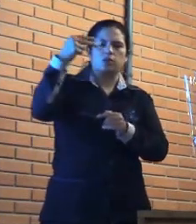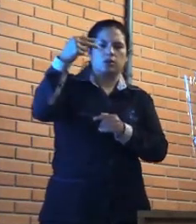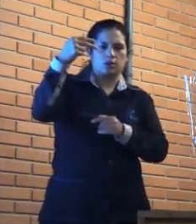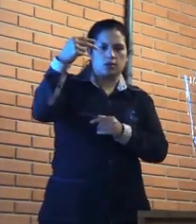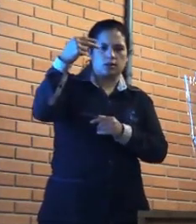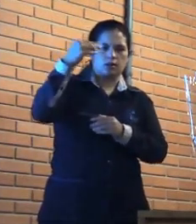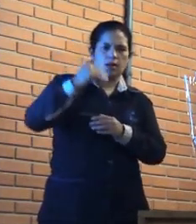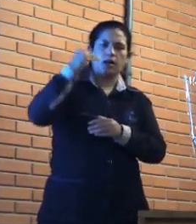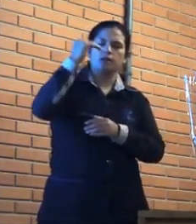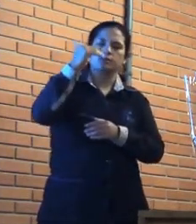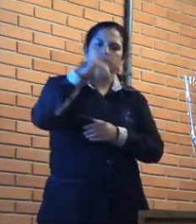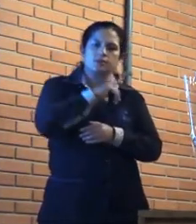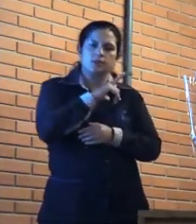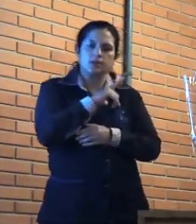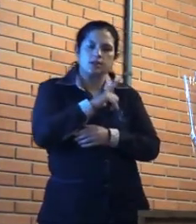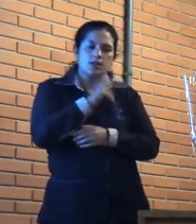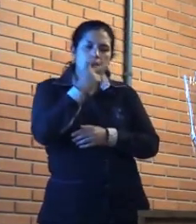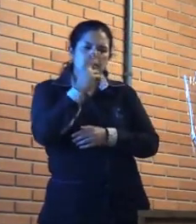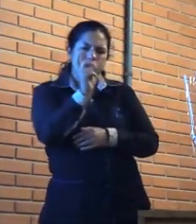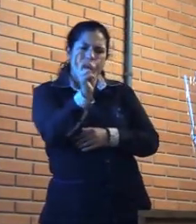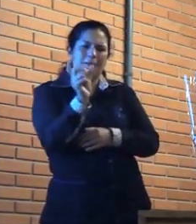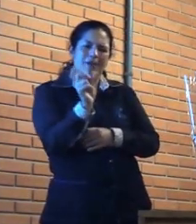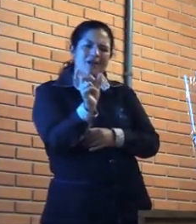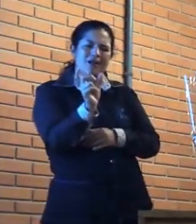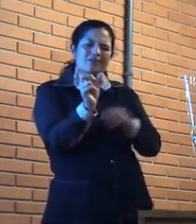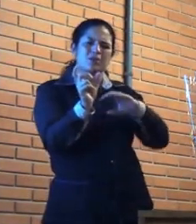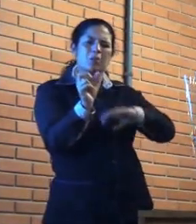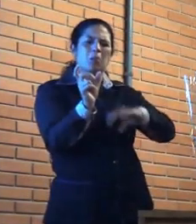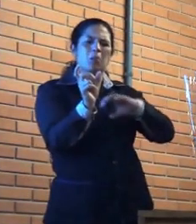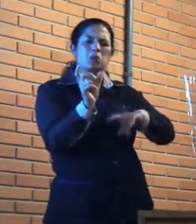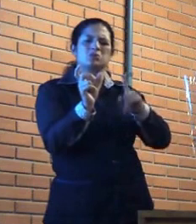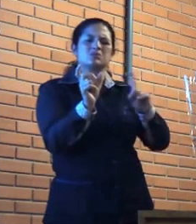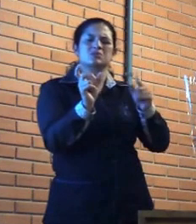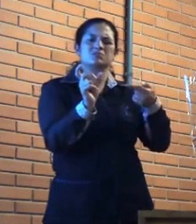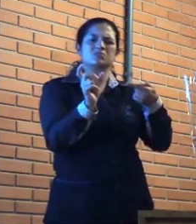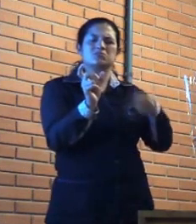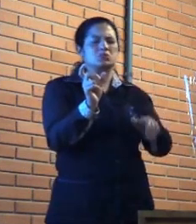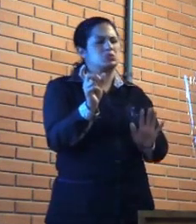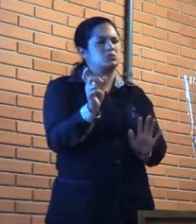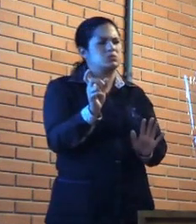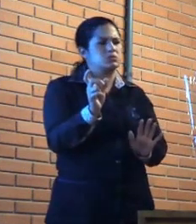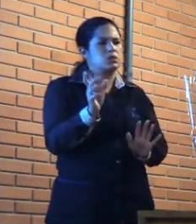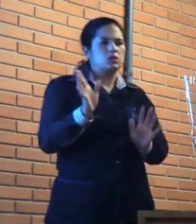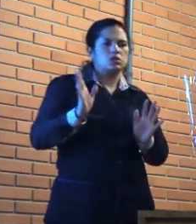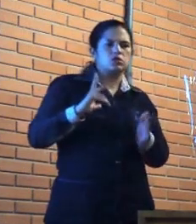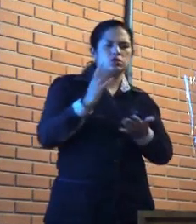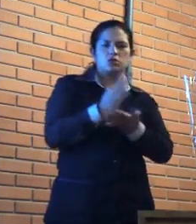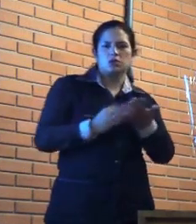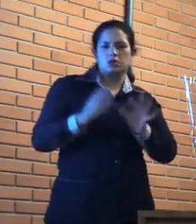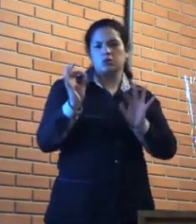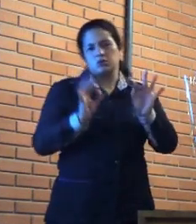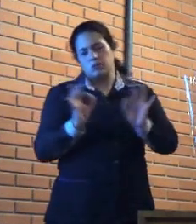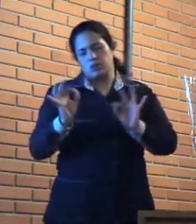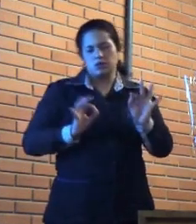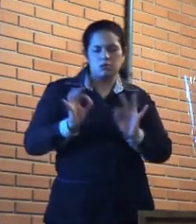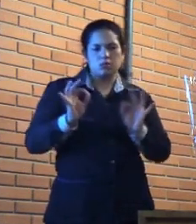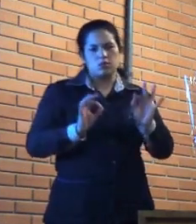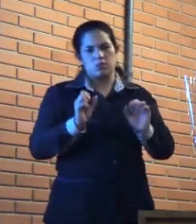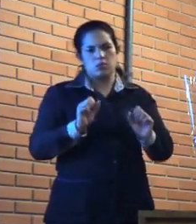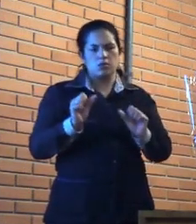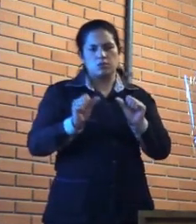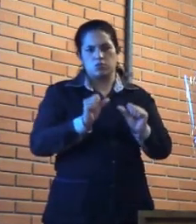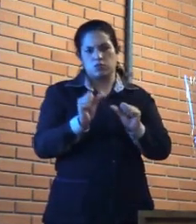Talvez é que ele tinha uma separação e texto, todo dia a gente mexe nele. Então, no caso aí, tá?